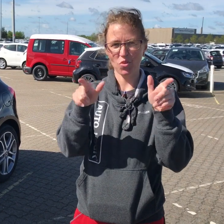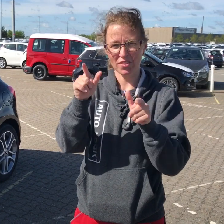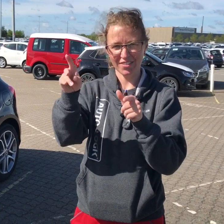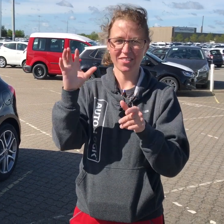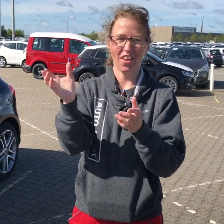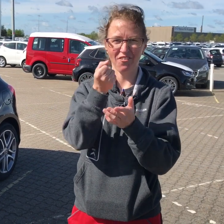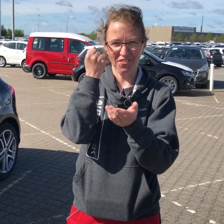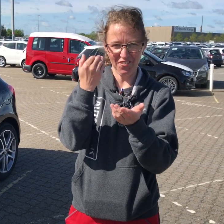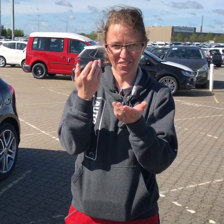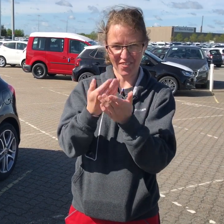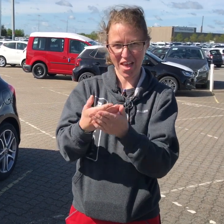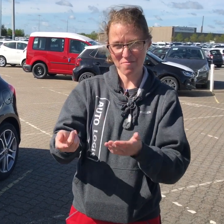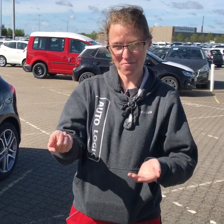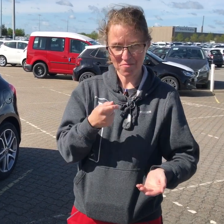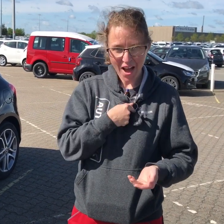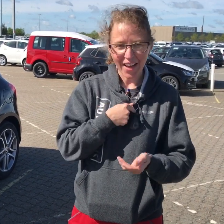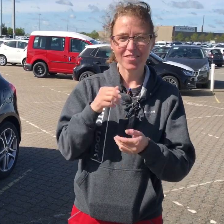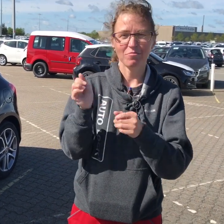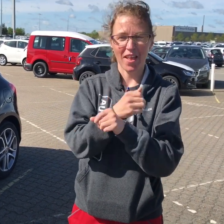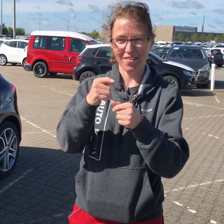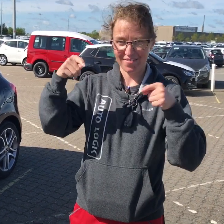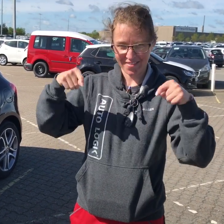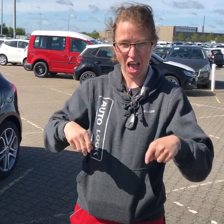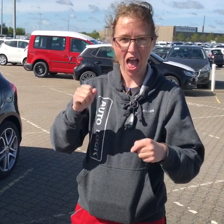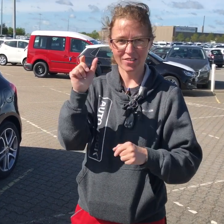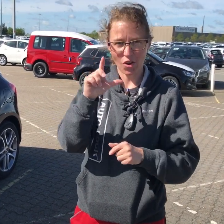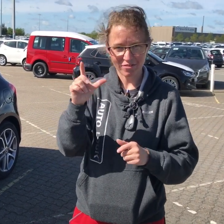Kasper Gård skaffede mig en praktikplads her ved Dansk Autologik.